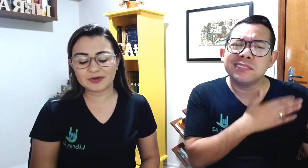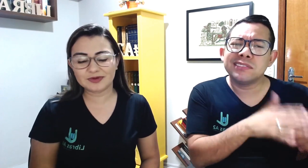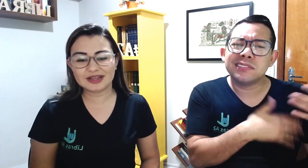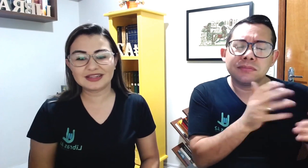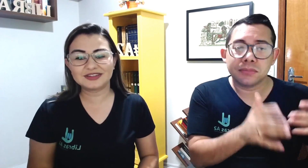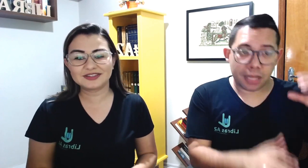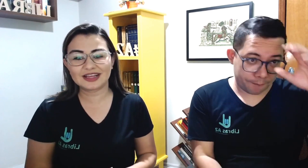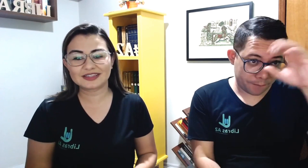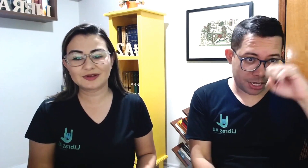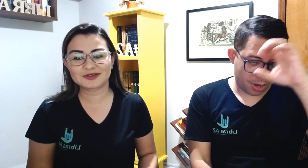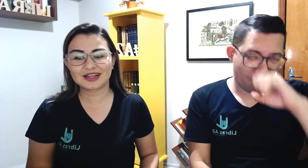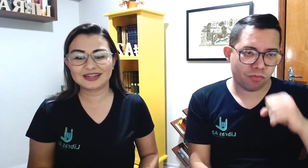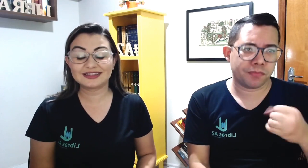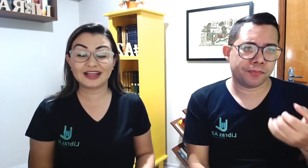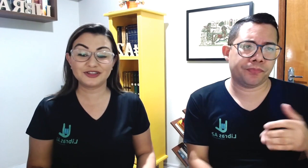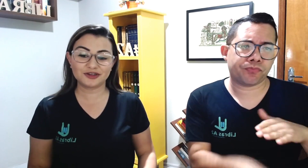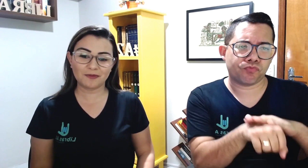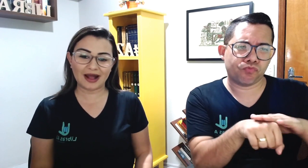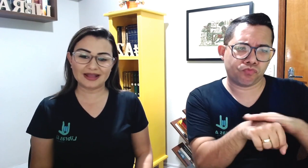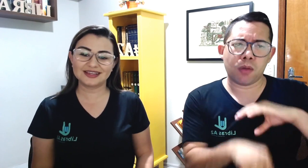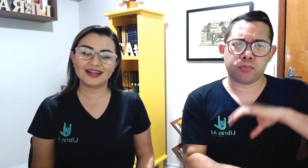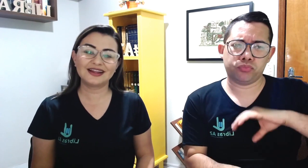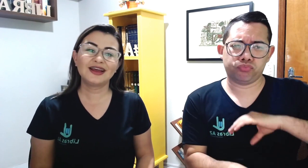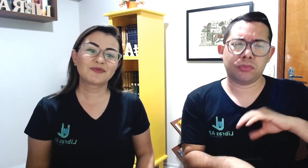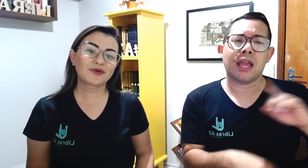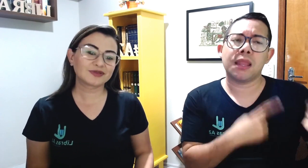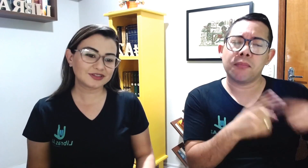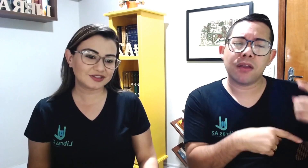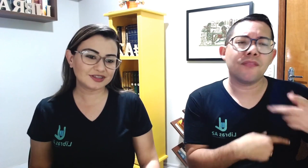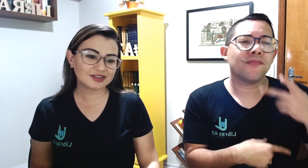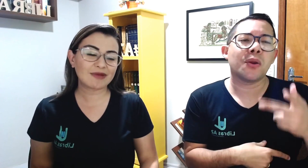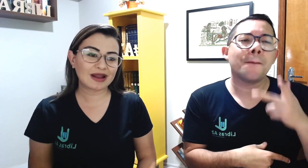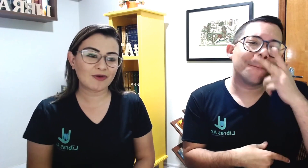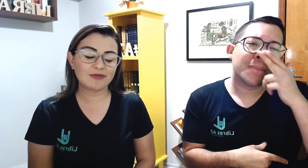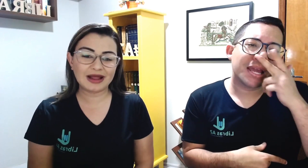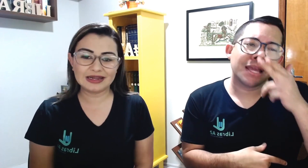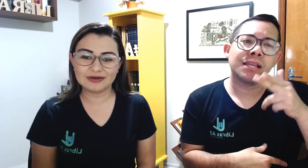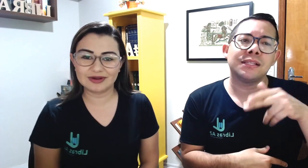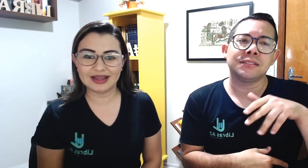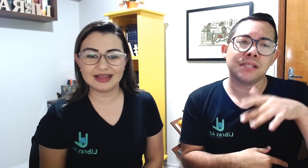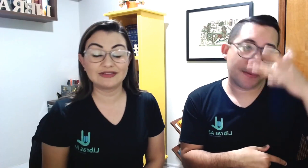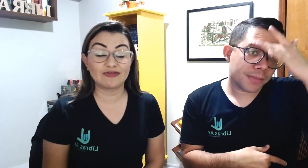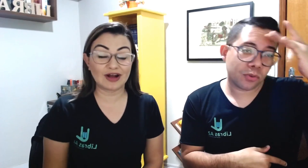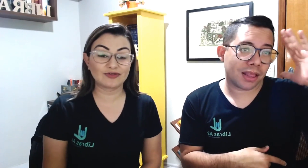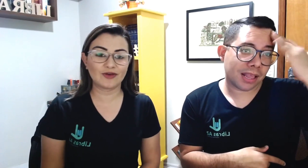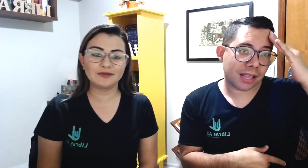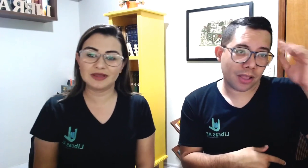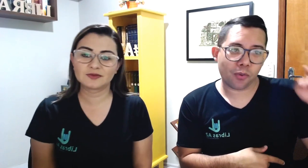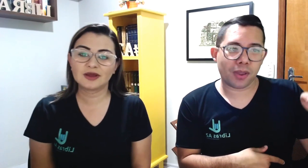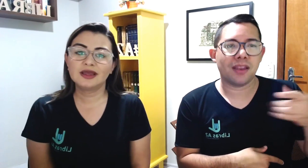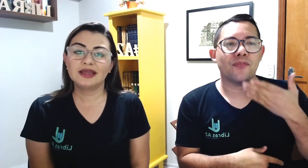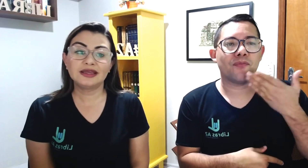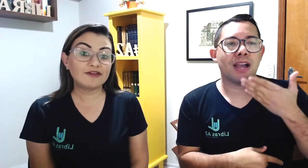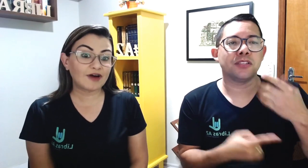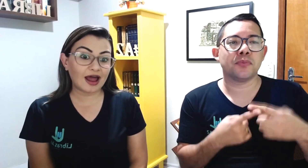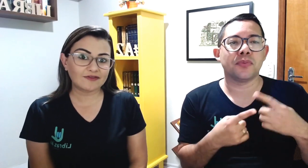português, ele disse que as pessoas ali entendiam mais dele por conta de trabalhar com uma língua, né, e de fato foi mesmo. E ele falava